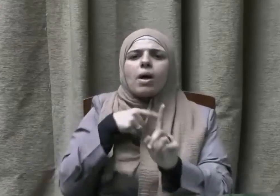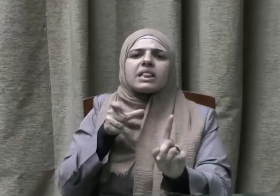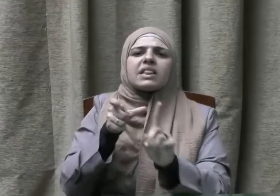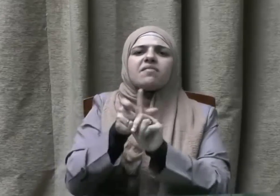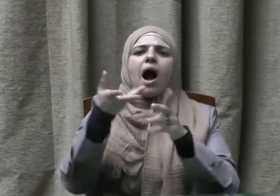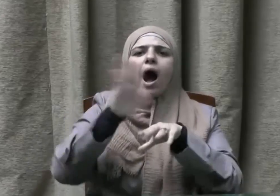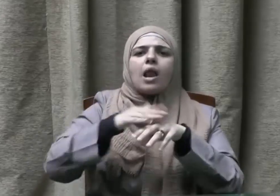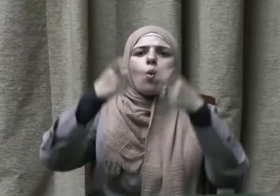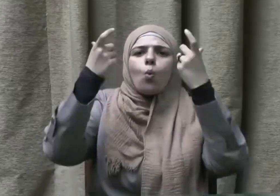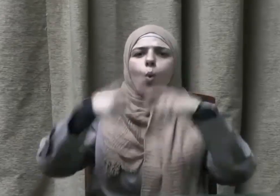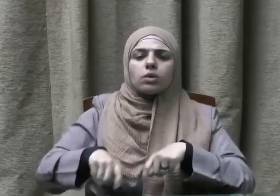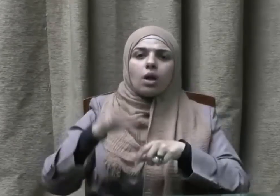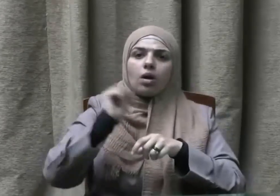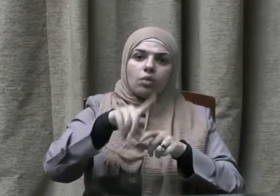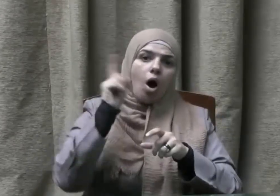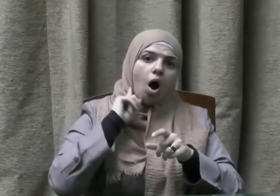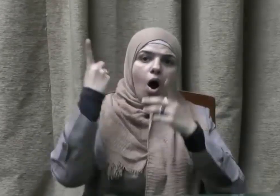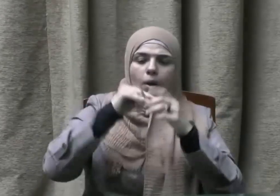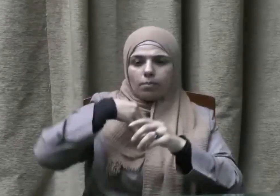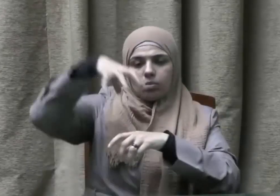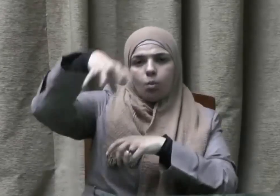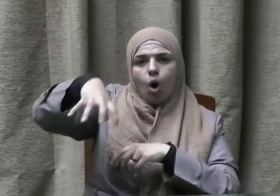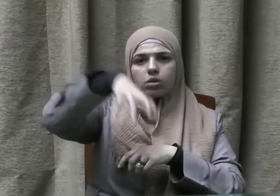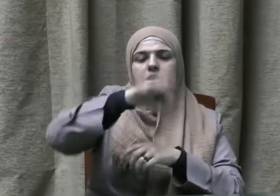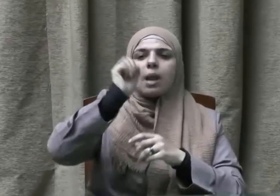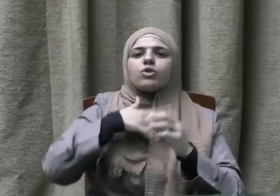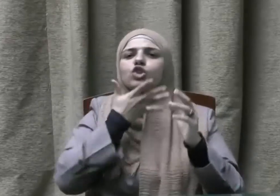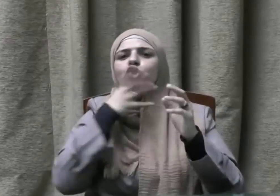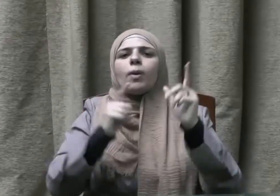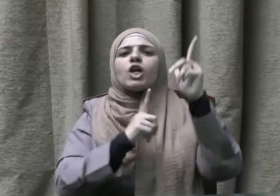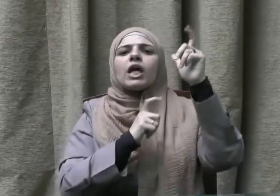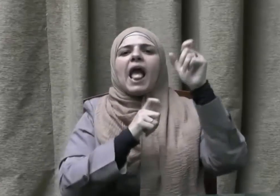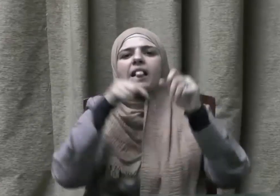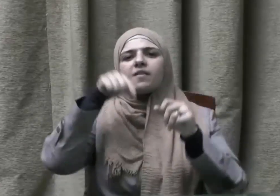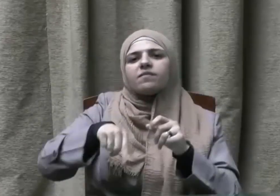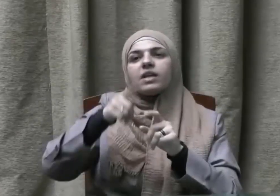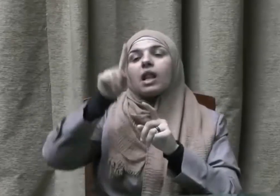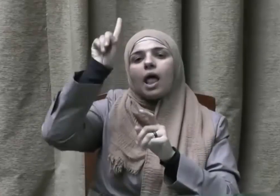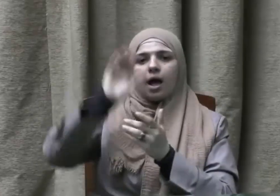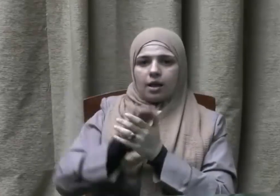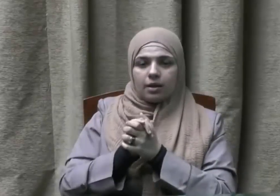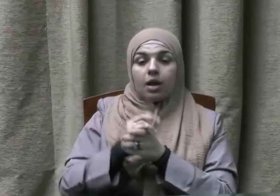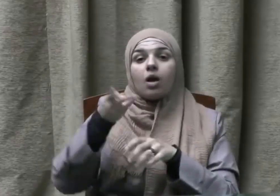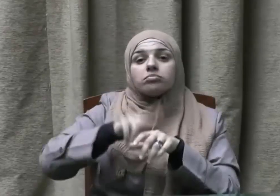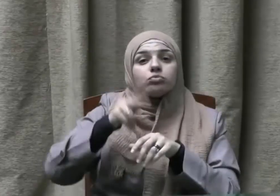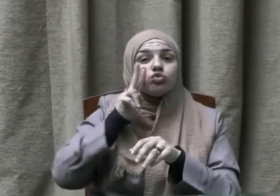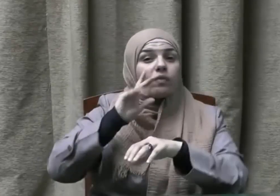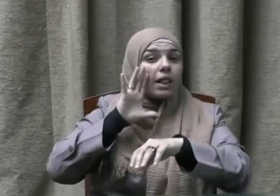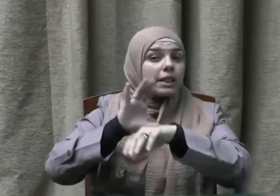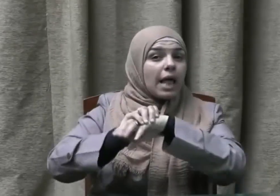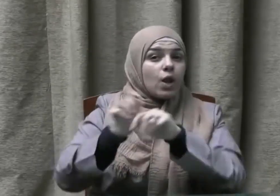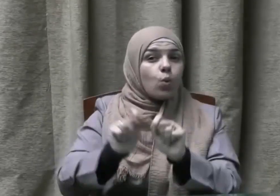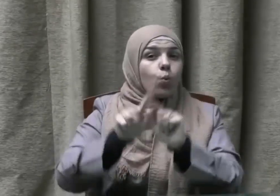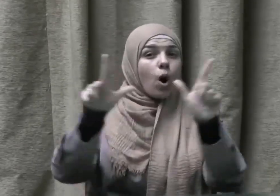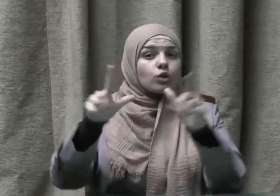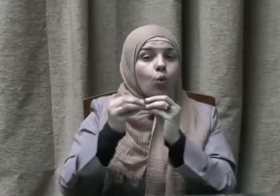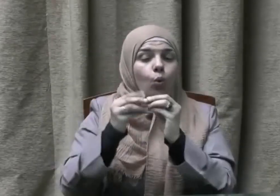العمل على إعمار البلاد ورفعتها وتقدمها بإعلاء المصلحة العامة على